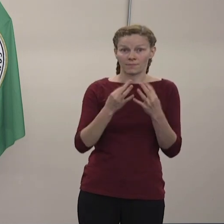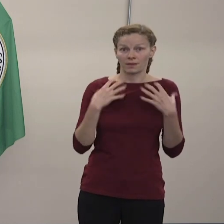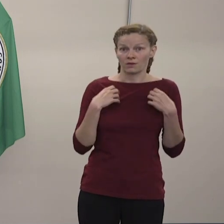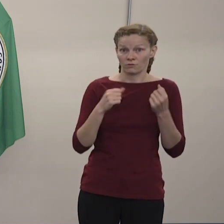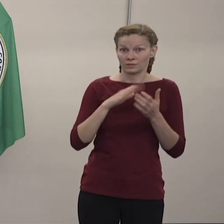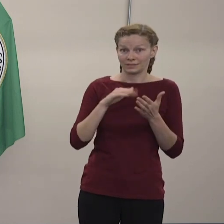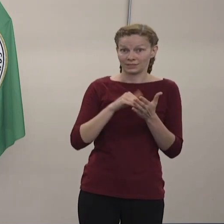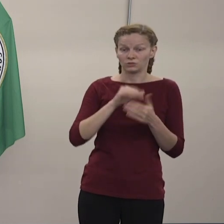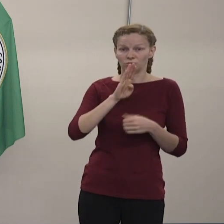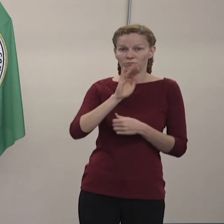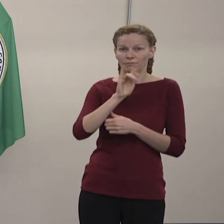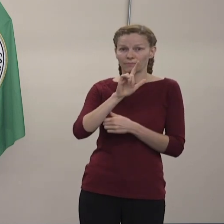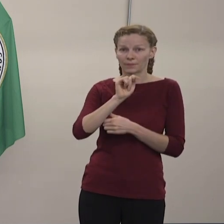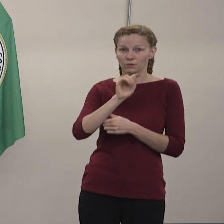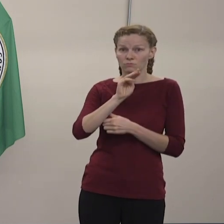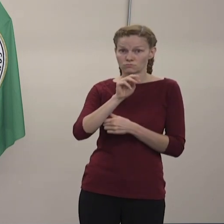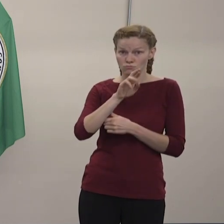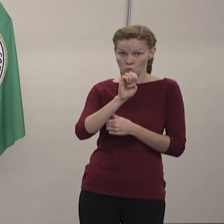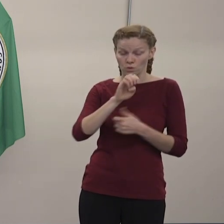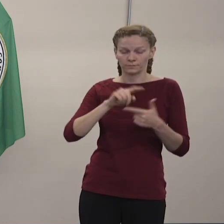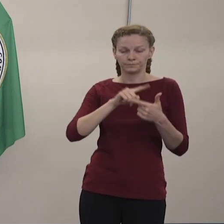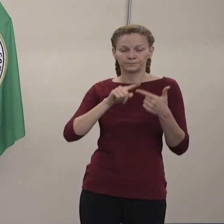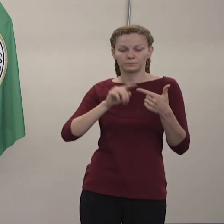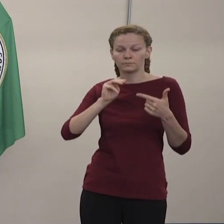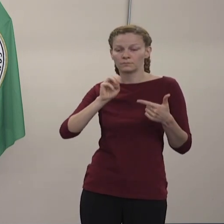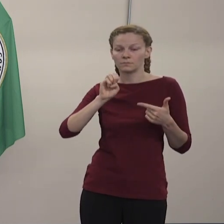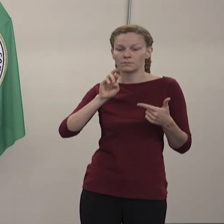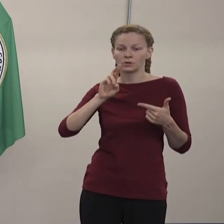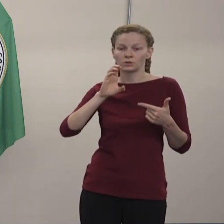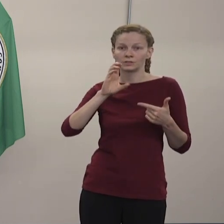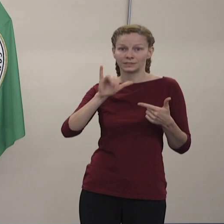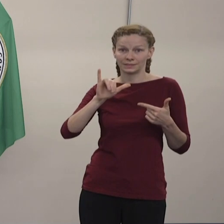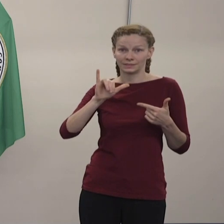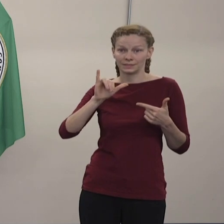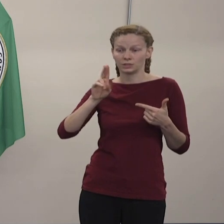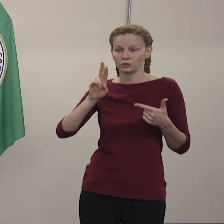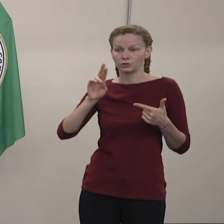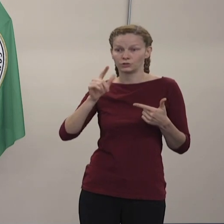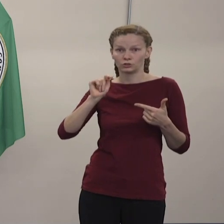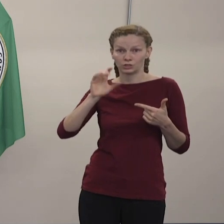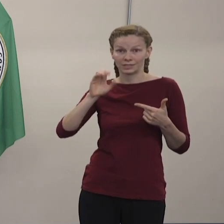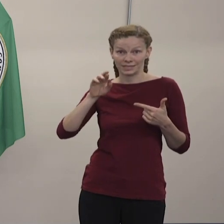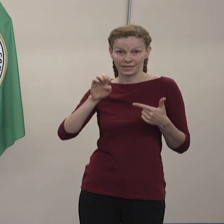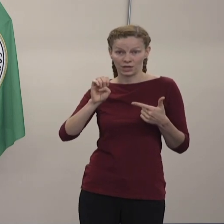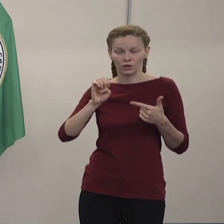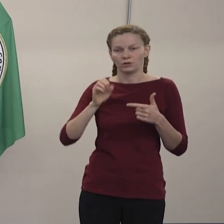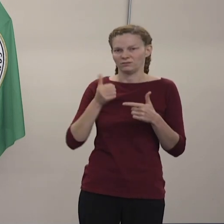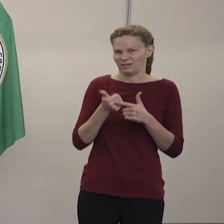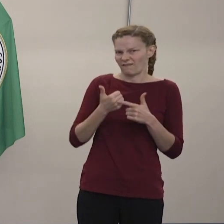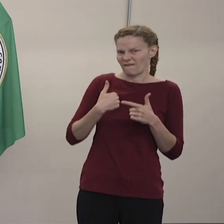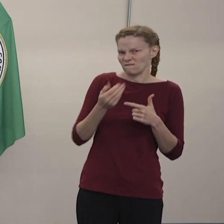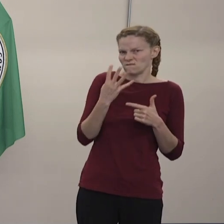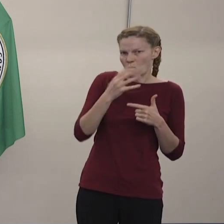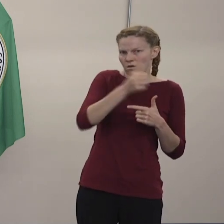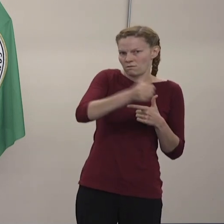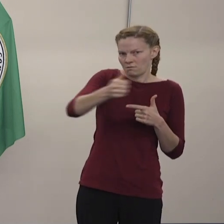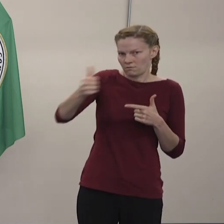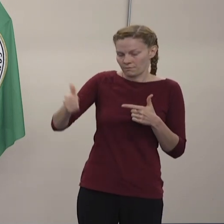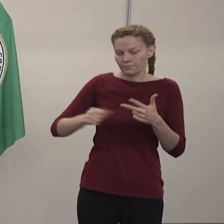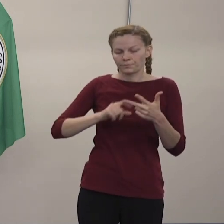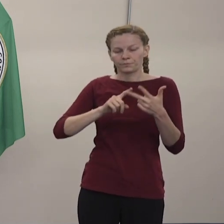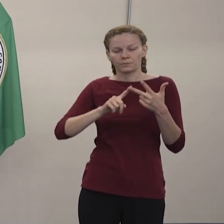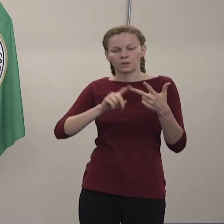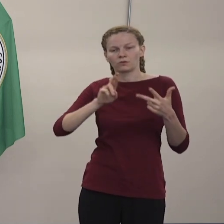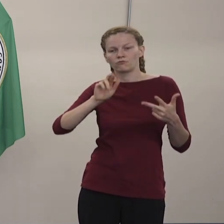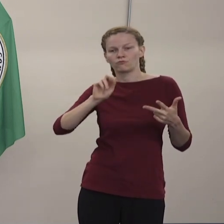cuatro que son de Mercy Care, Range Urgent